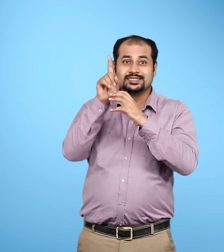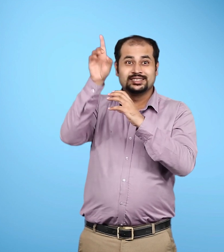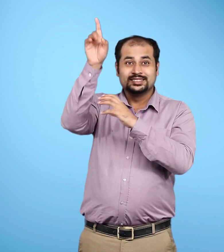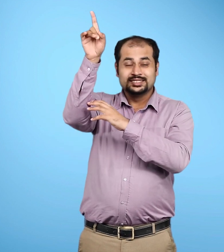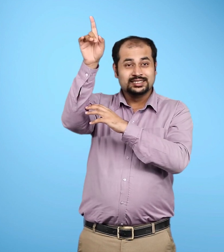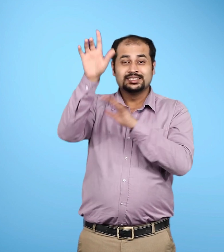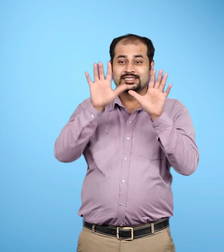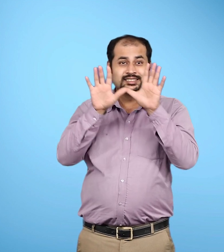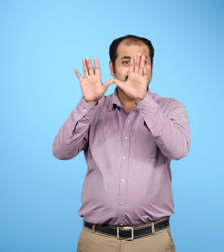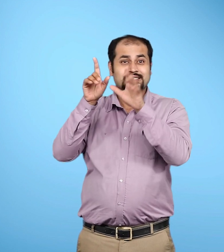भिजा जाता है